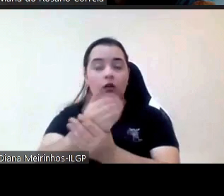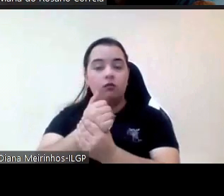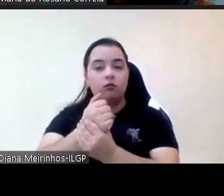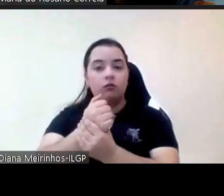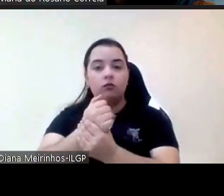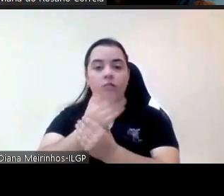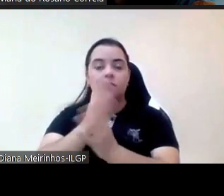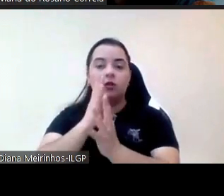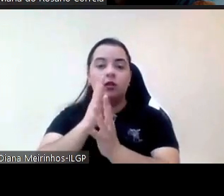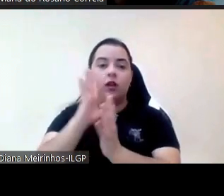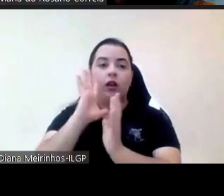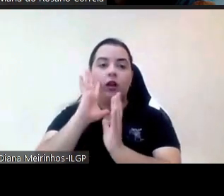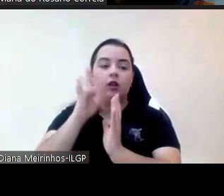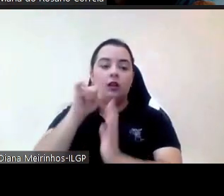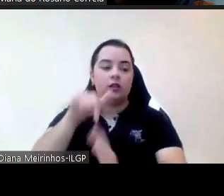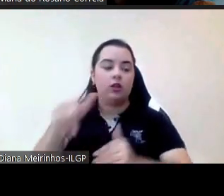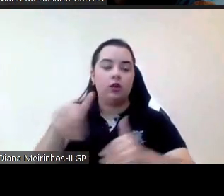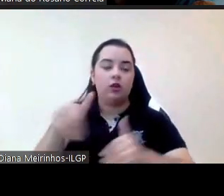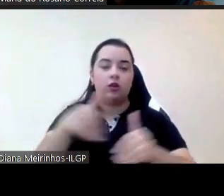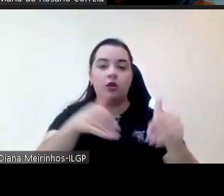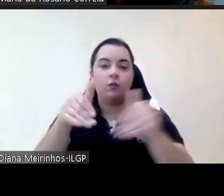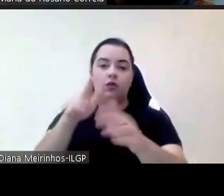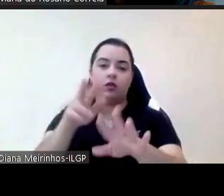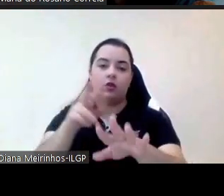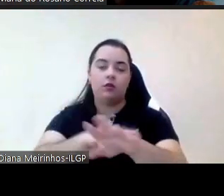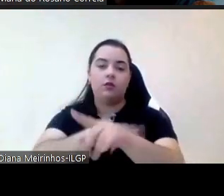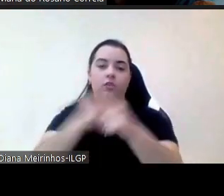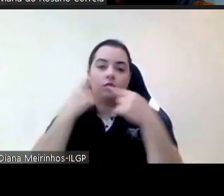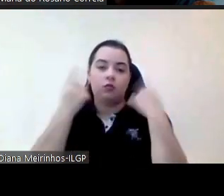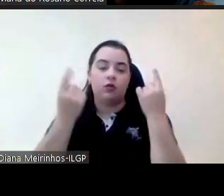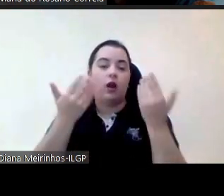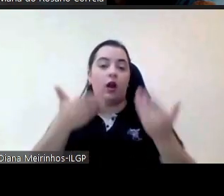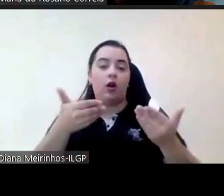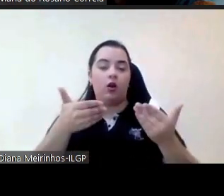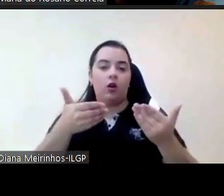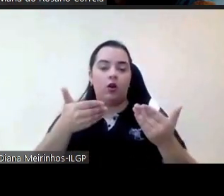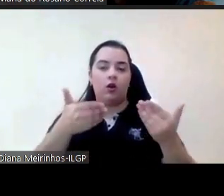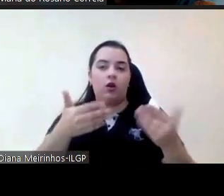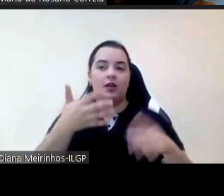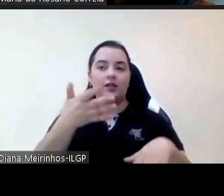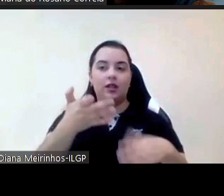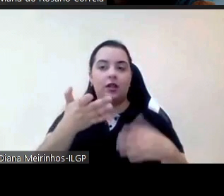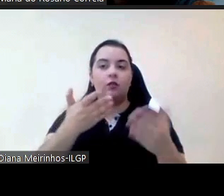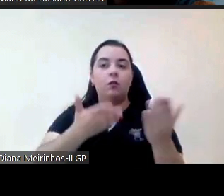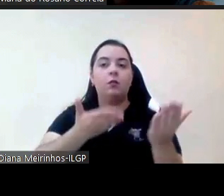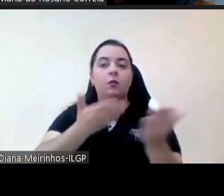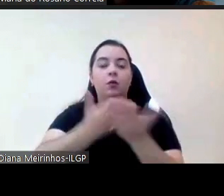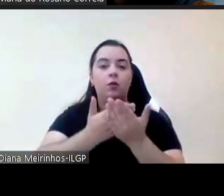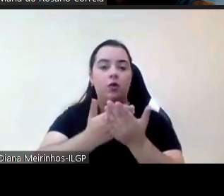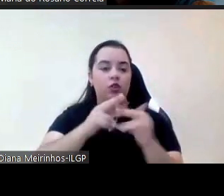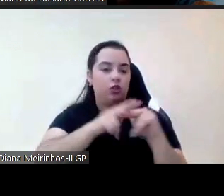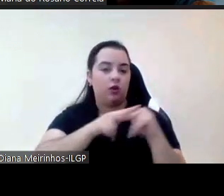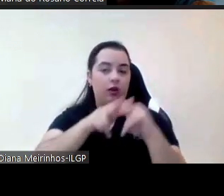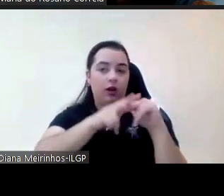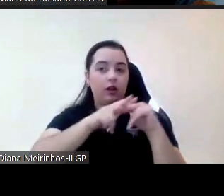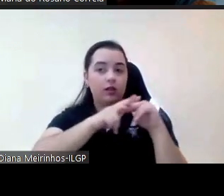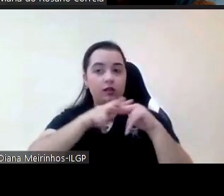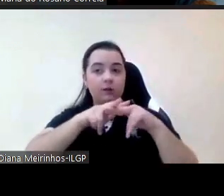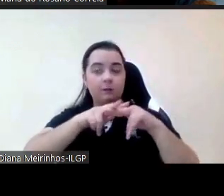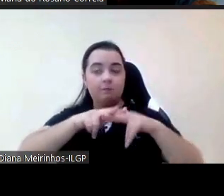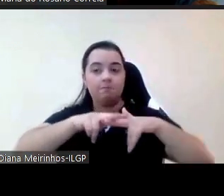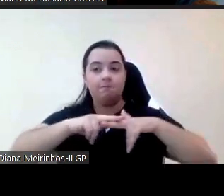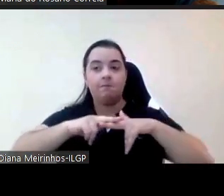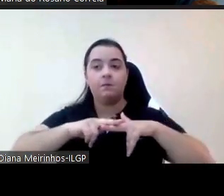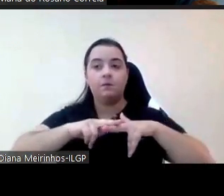pública neste momento temos sete propostas que estão a ser que estão a ser analisadas e que têm precisamente este